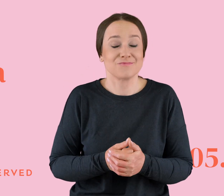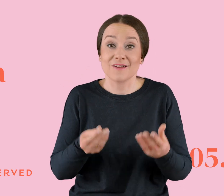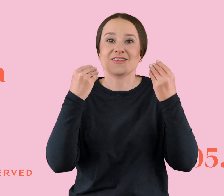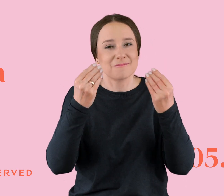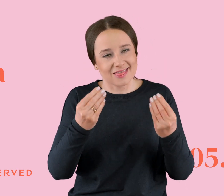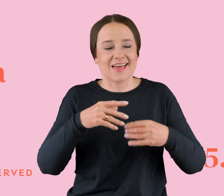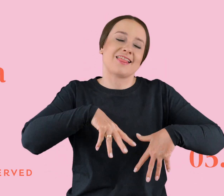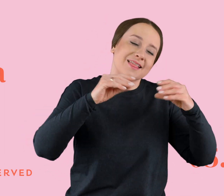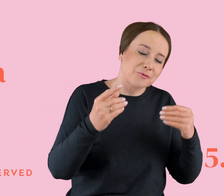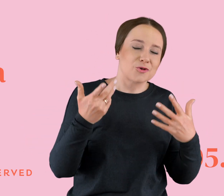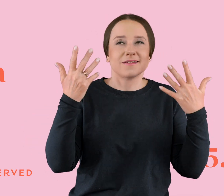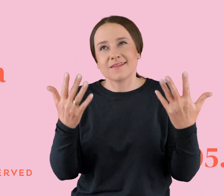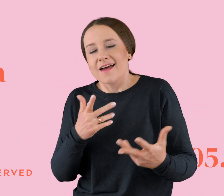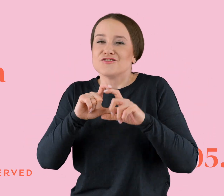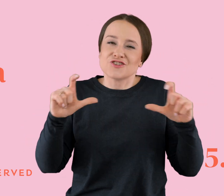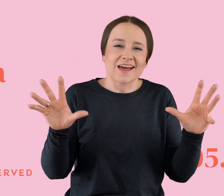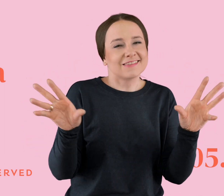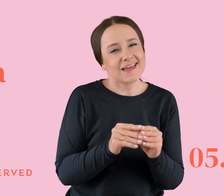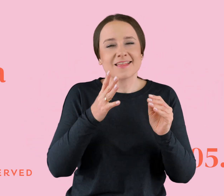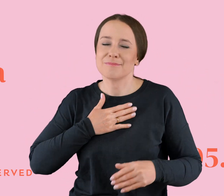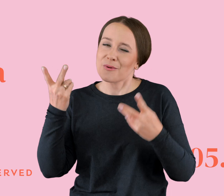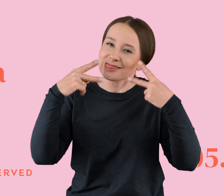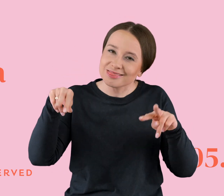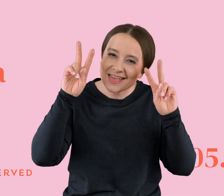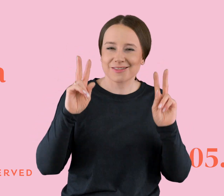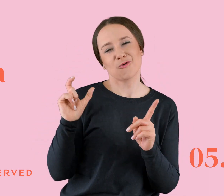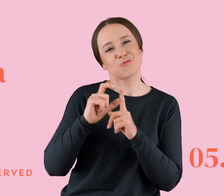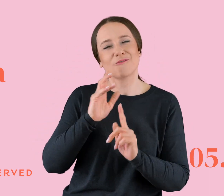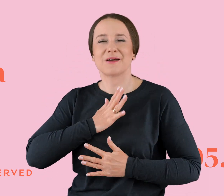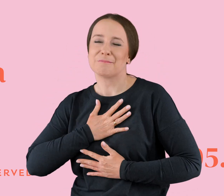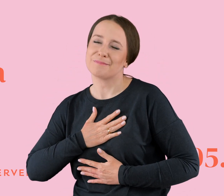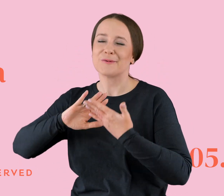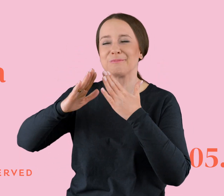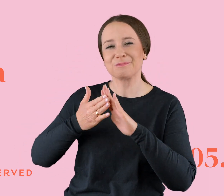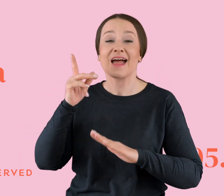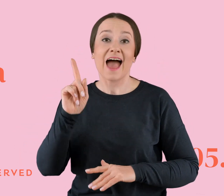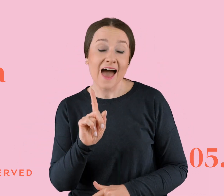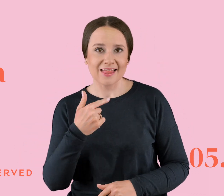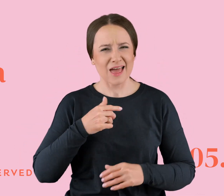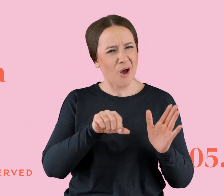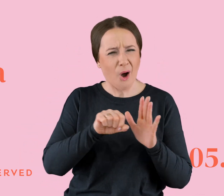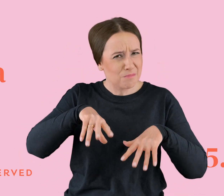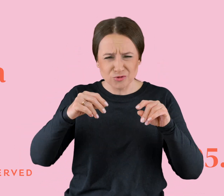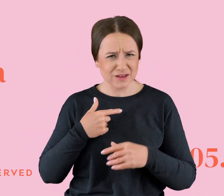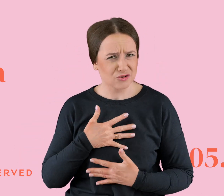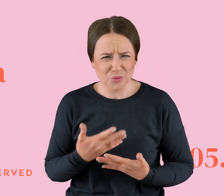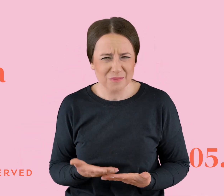spędzaliśmy razem czas, tam były miłe niespodzianki, jakieś czułe słówka. Ale ja od początku coś czułam, że to jest, wiecie, no